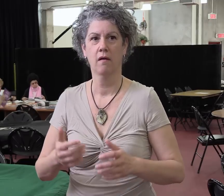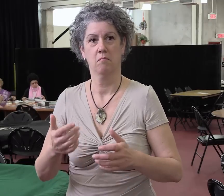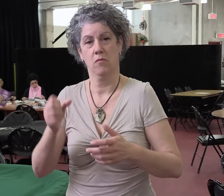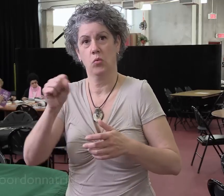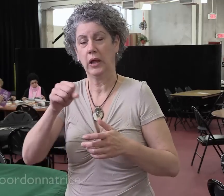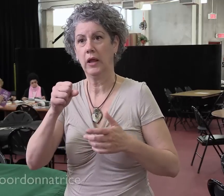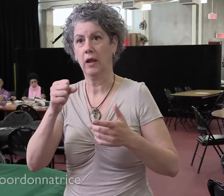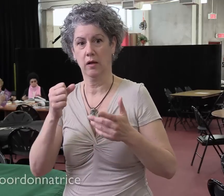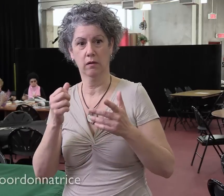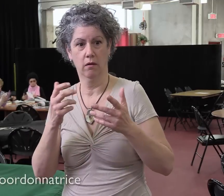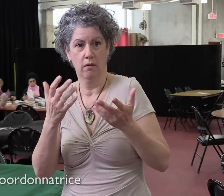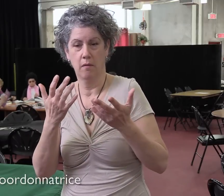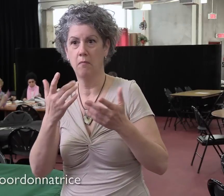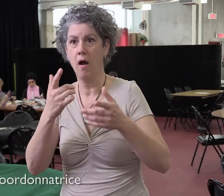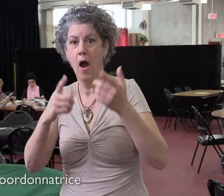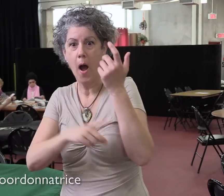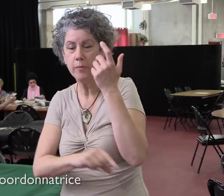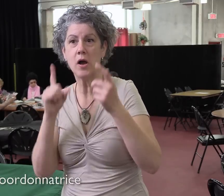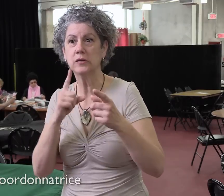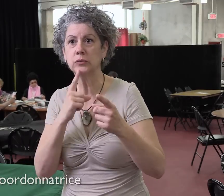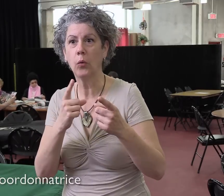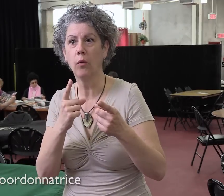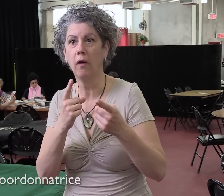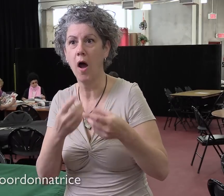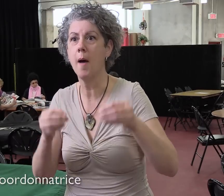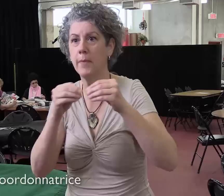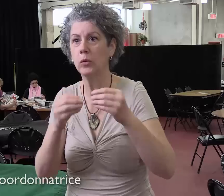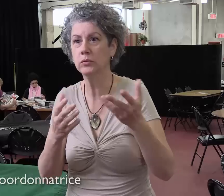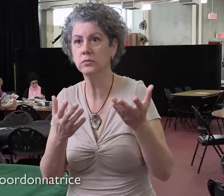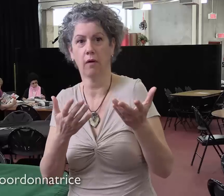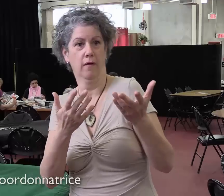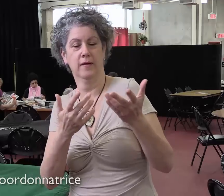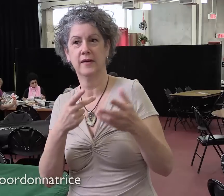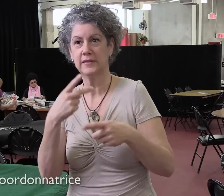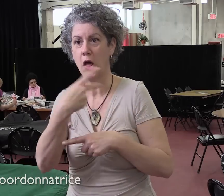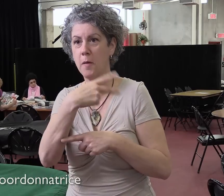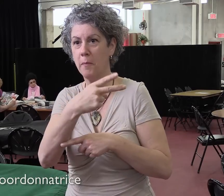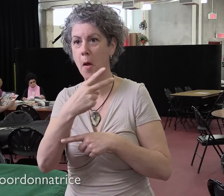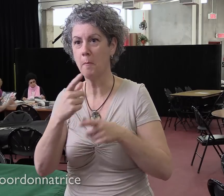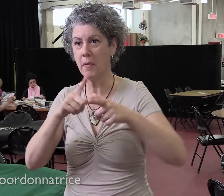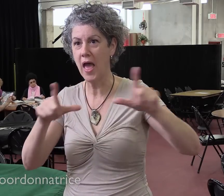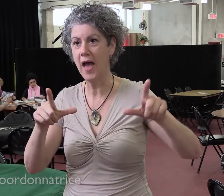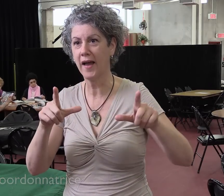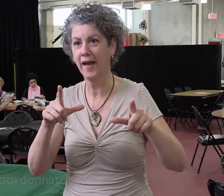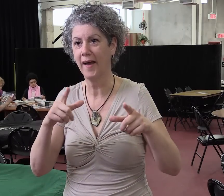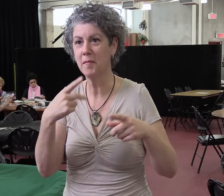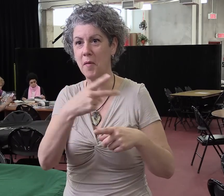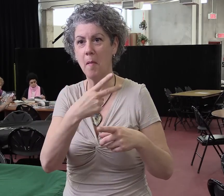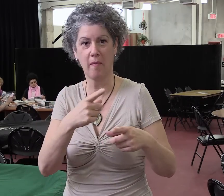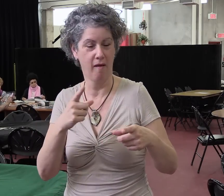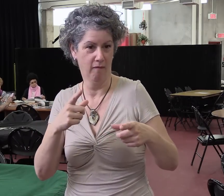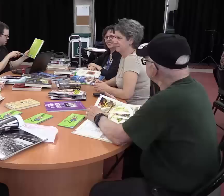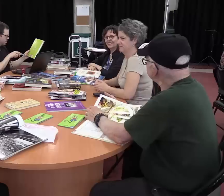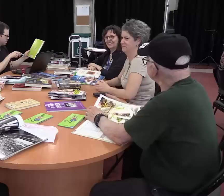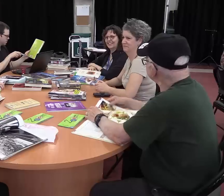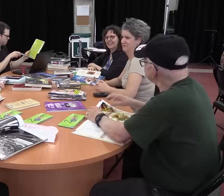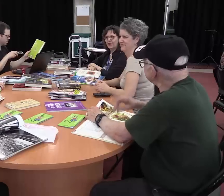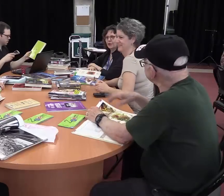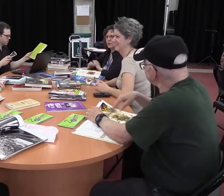En fait, d'abord que c'était un employé sourd lui-même, que c'était en sa propre langue, la même langue que nous utilisons. Alors vraiment, c'est super